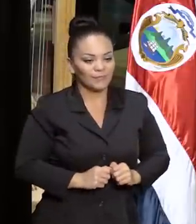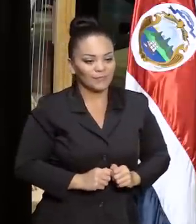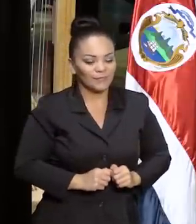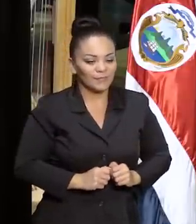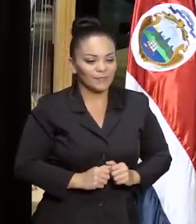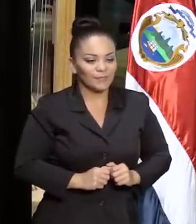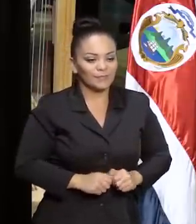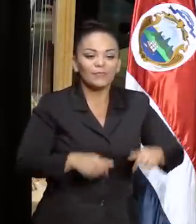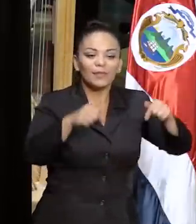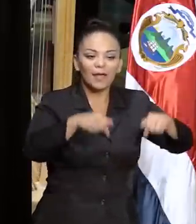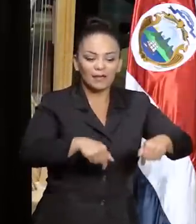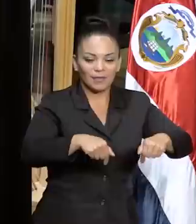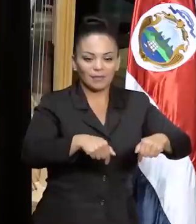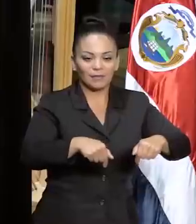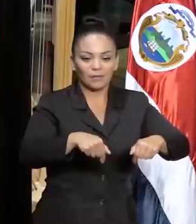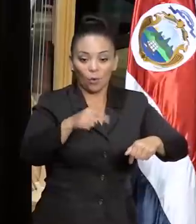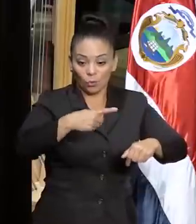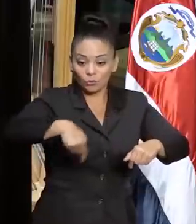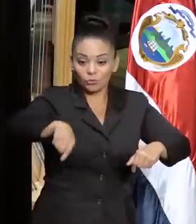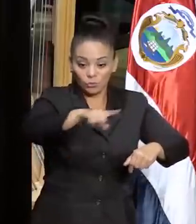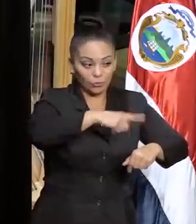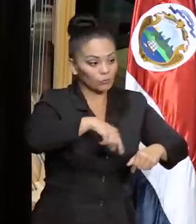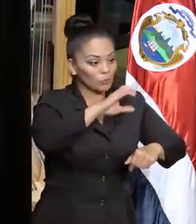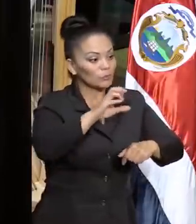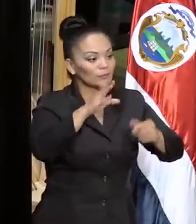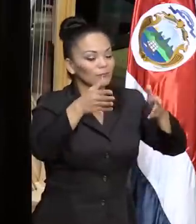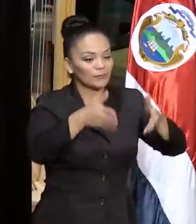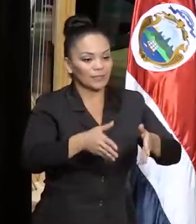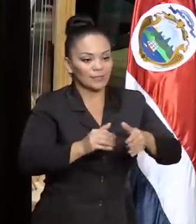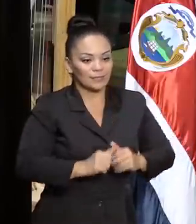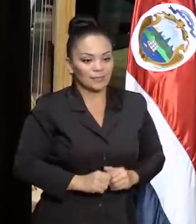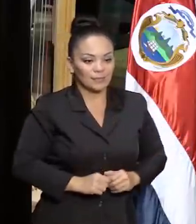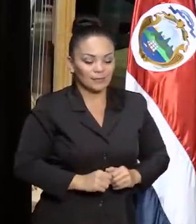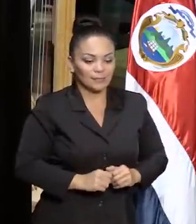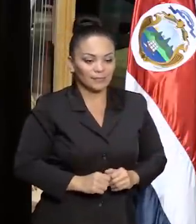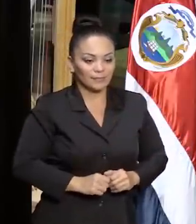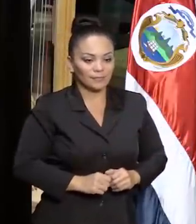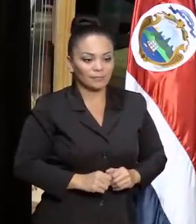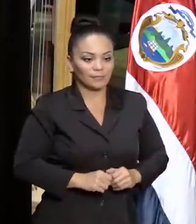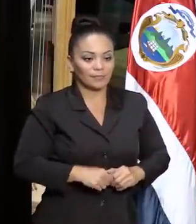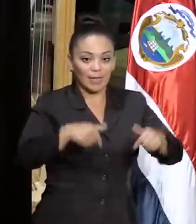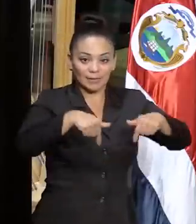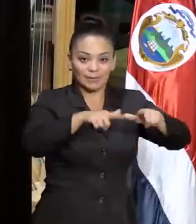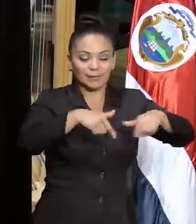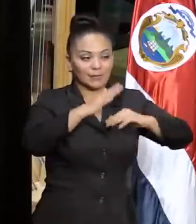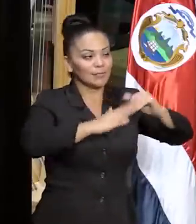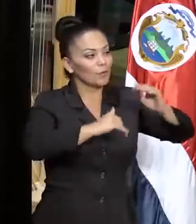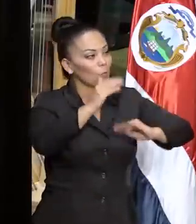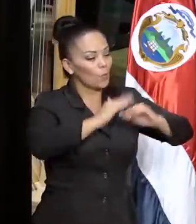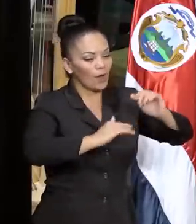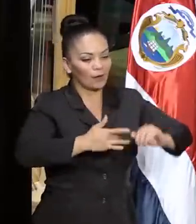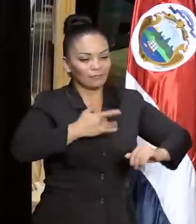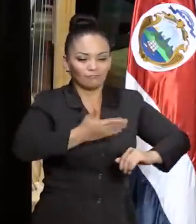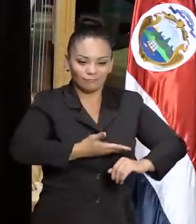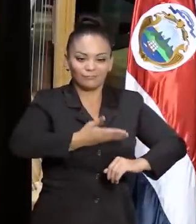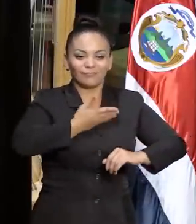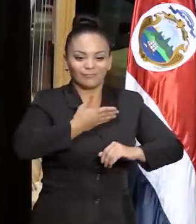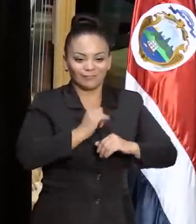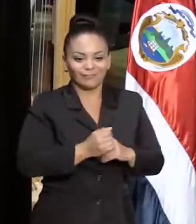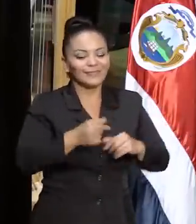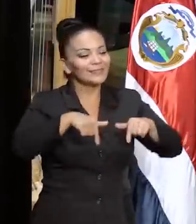Aquí hoy nos reconocemos como costarricenses. Esta edificación nos enorgullece y ha